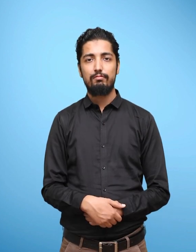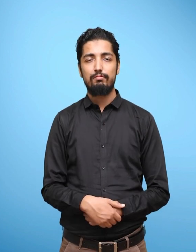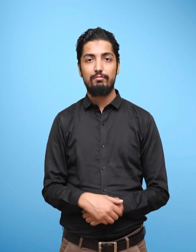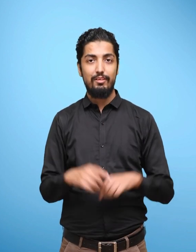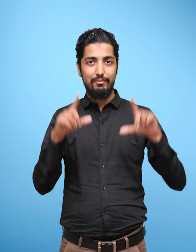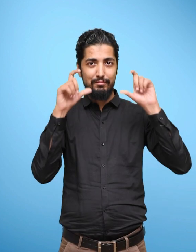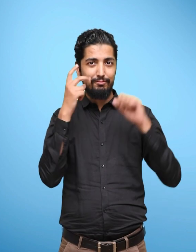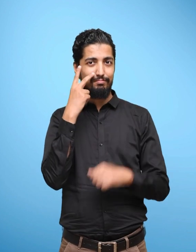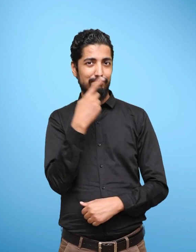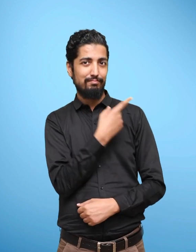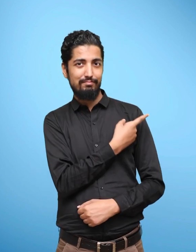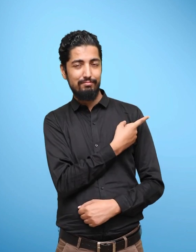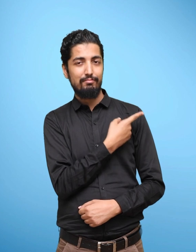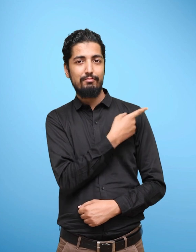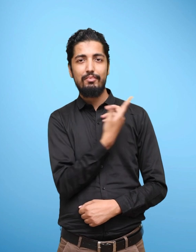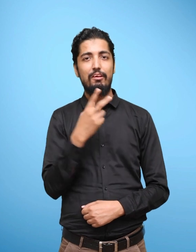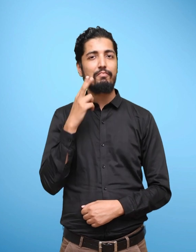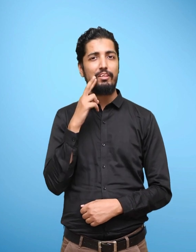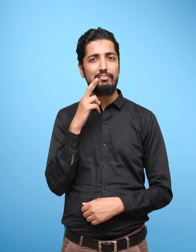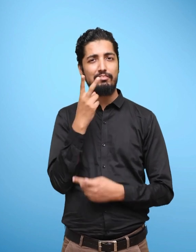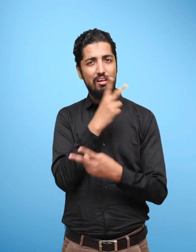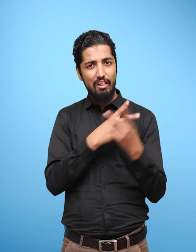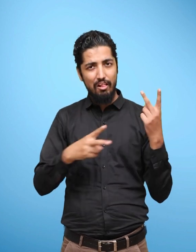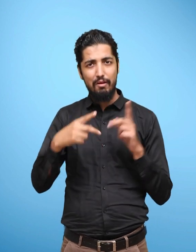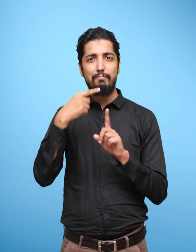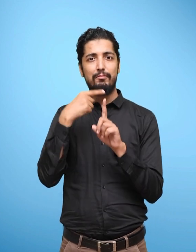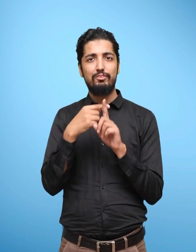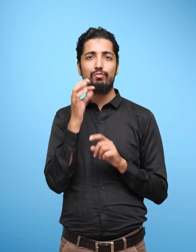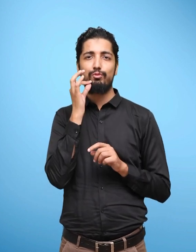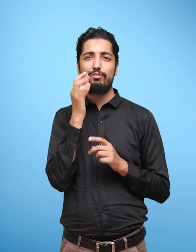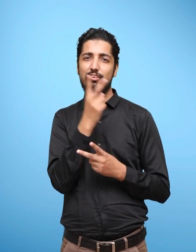This picture shows lots of fruits and vegetables.